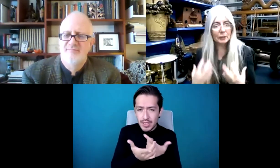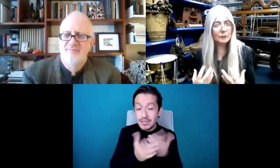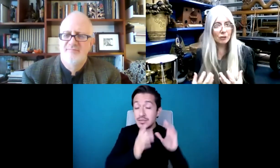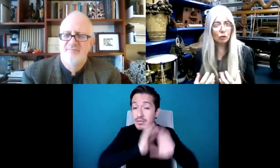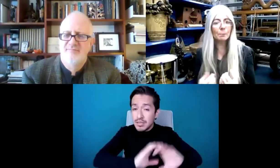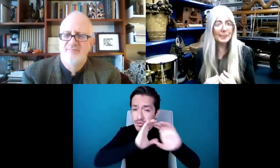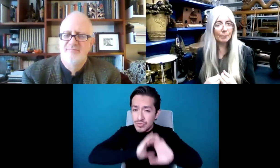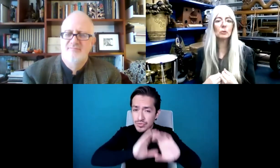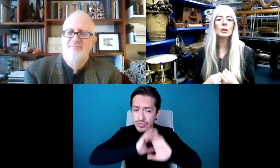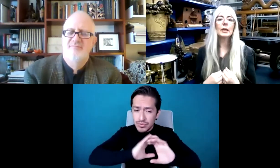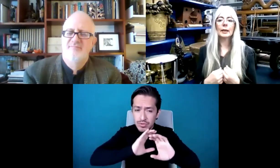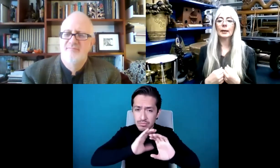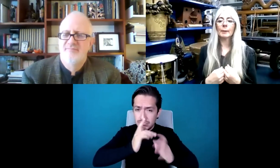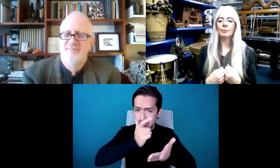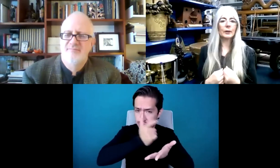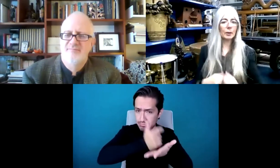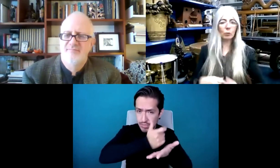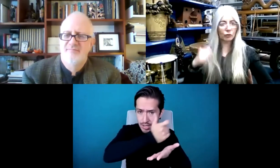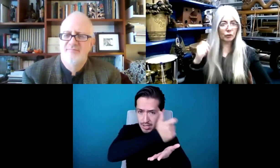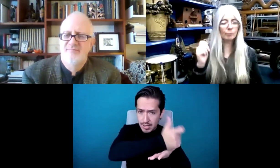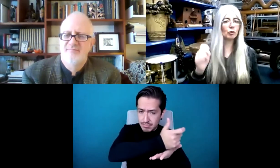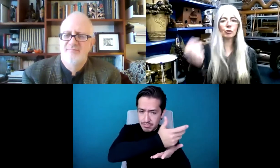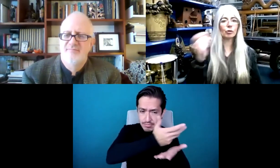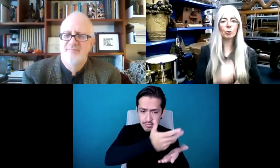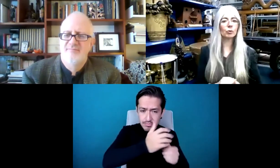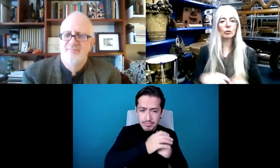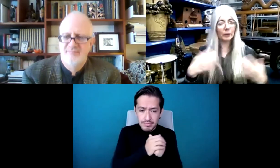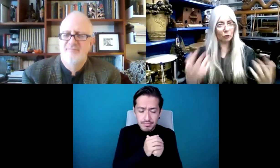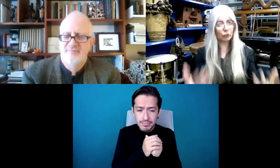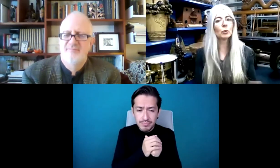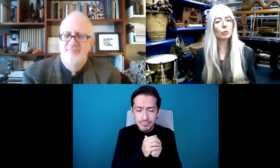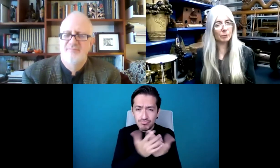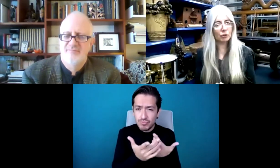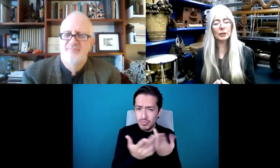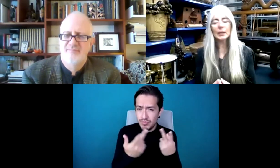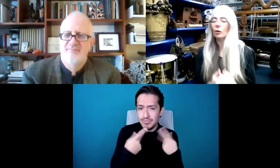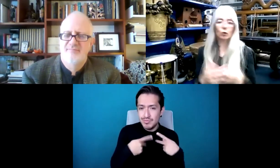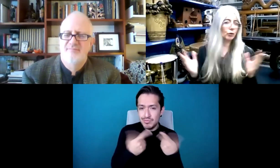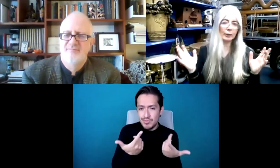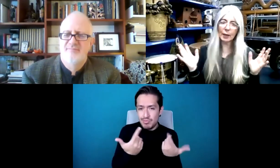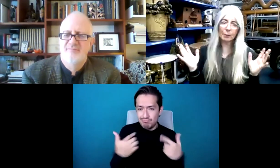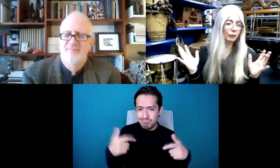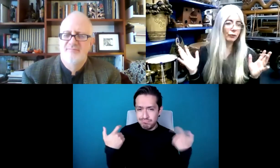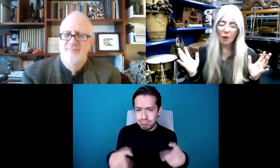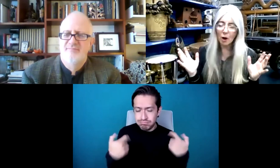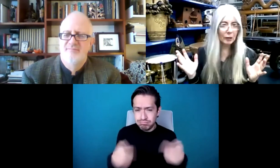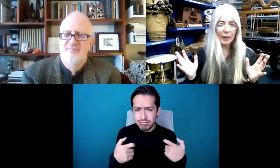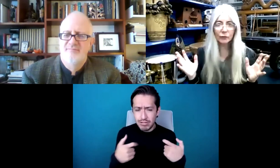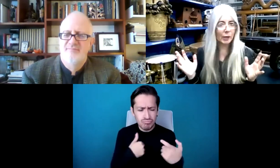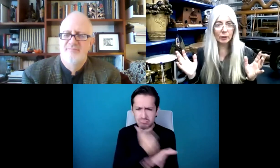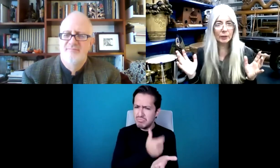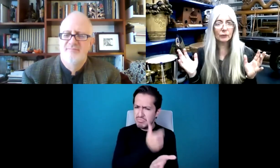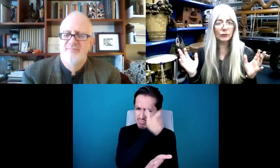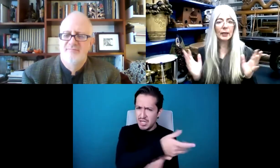pagadas por individuos ricos que te decían, yo te pago